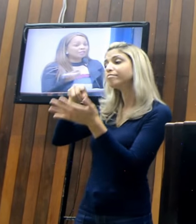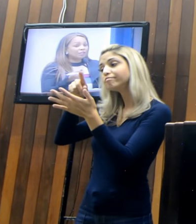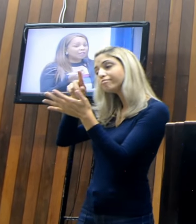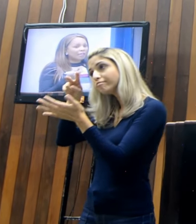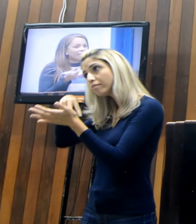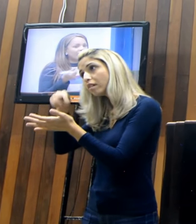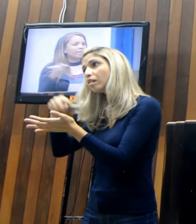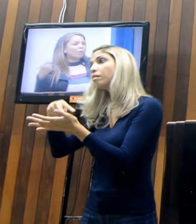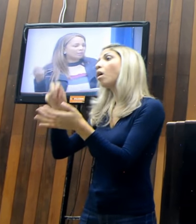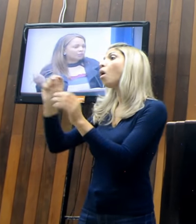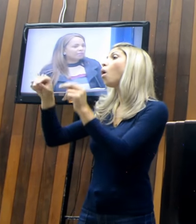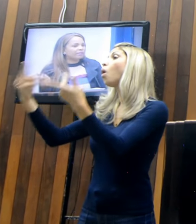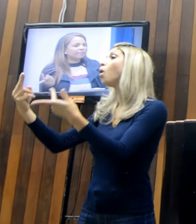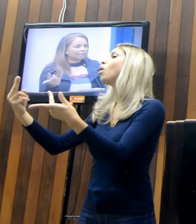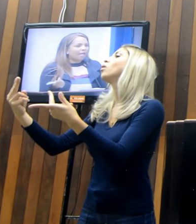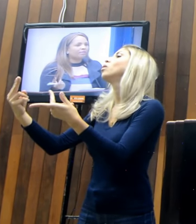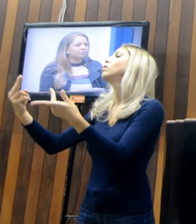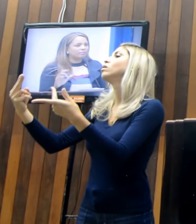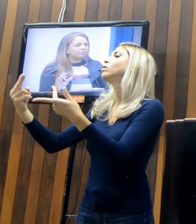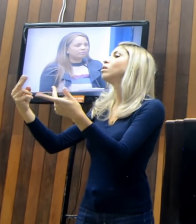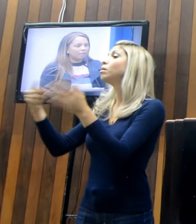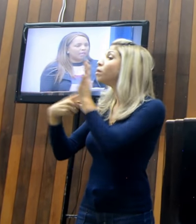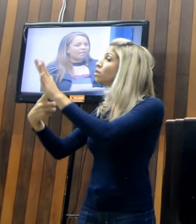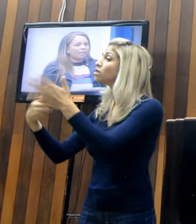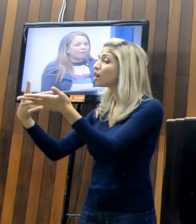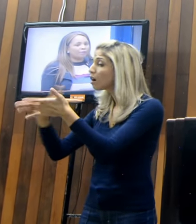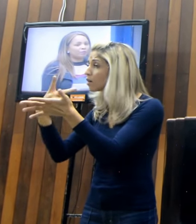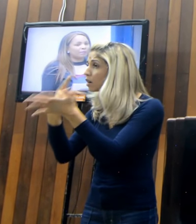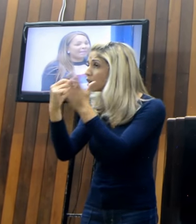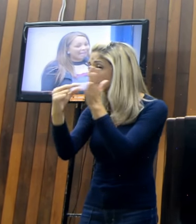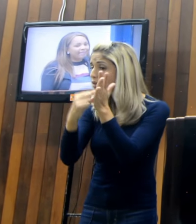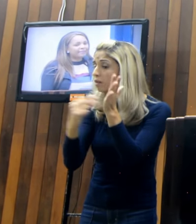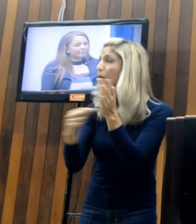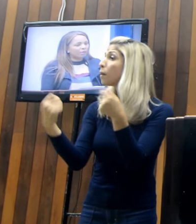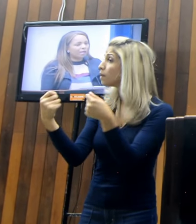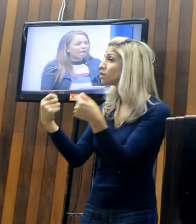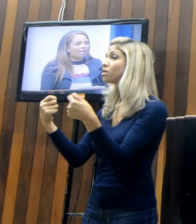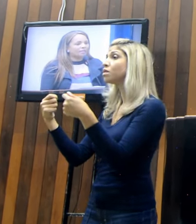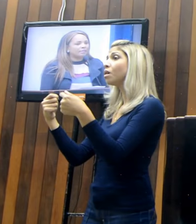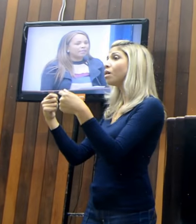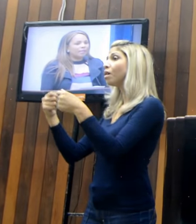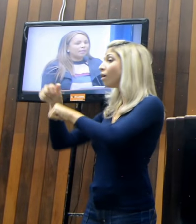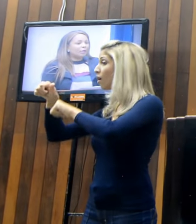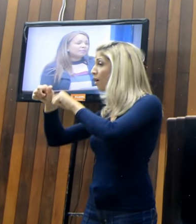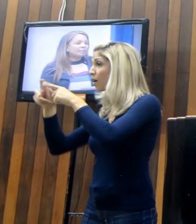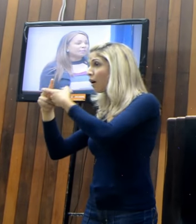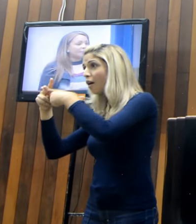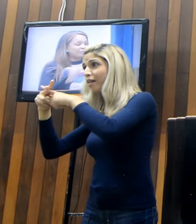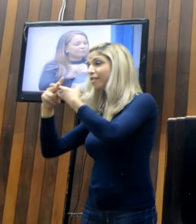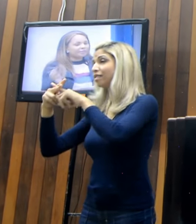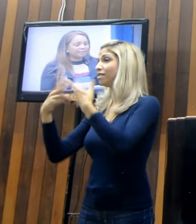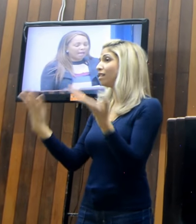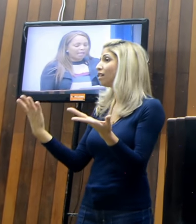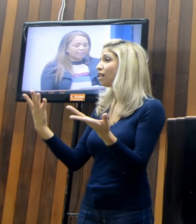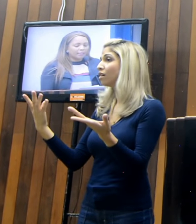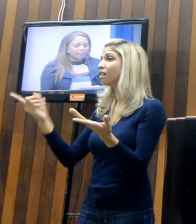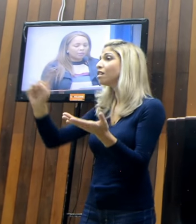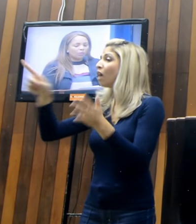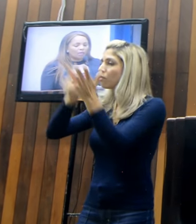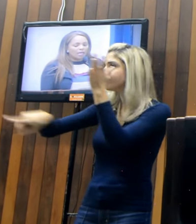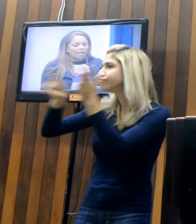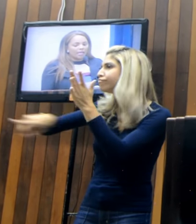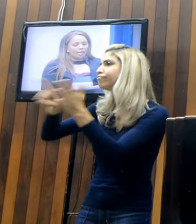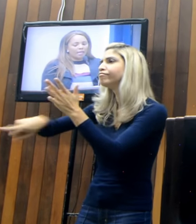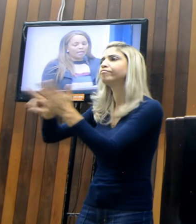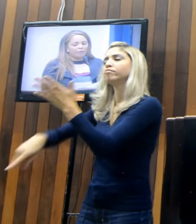corrigir, então, antes de ser vetado, né, eu acho que merece esse olhar, não simplesmente vetar. Então,